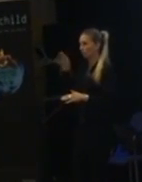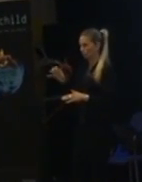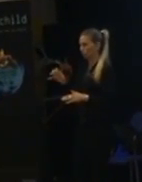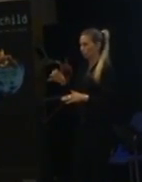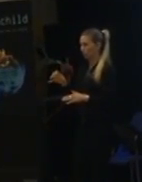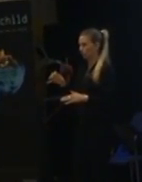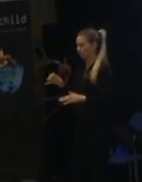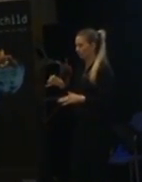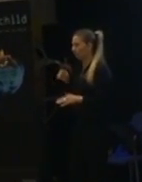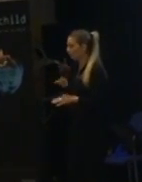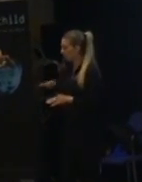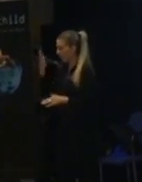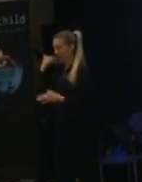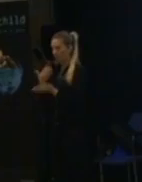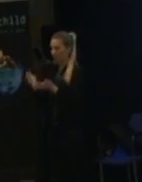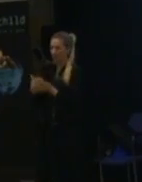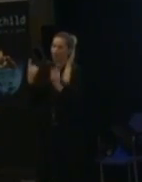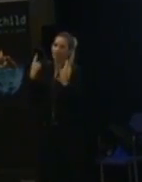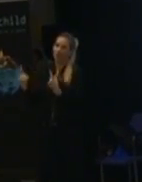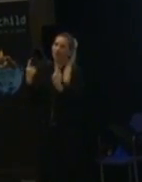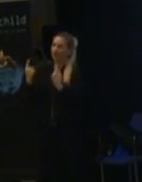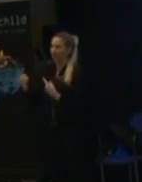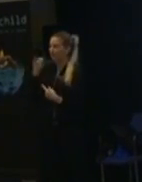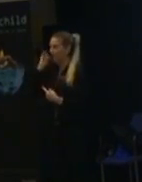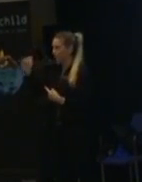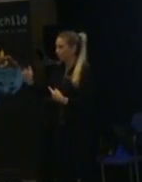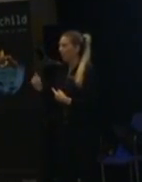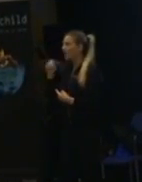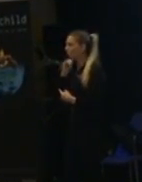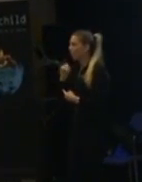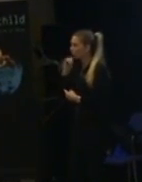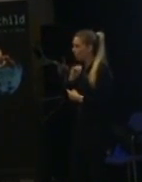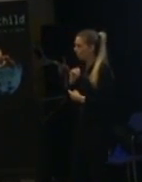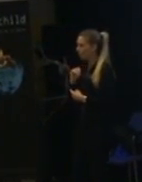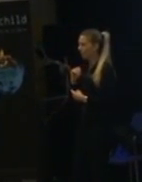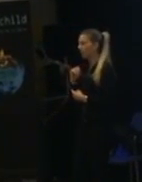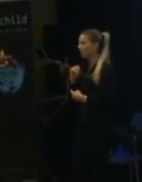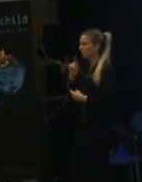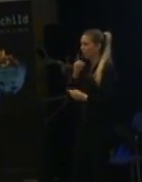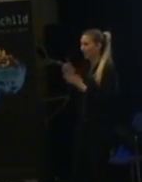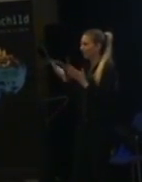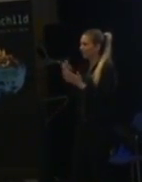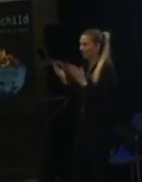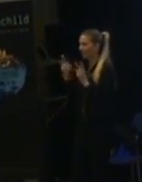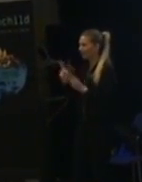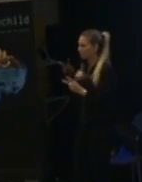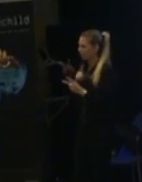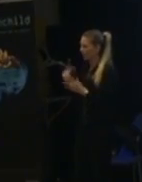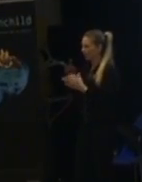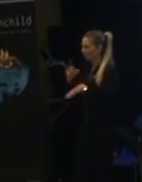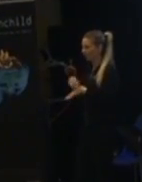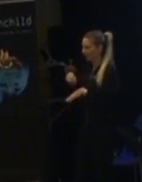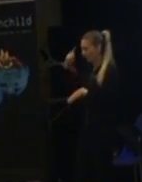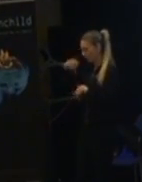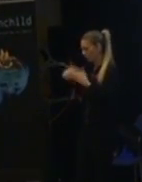barnen kan komma in och berätta så fantastiska historier. Tonåringarna berättar mindre fantastiska historier i svensk kultur. de berättar också